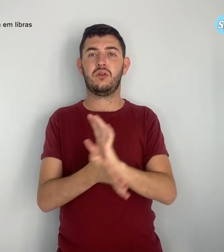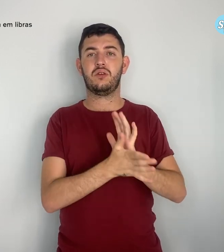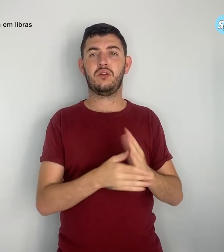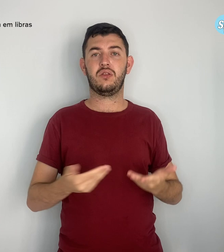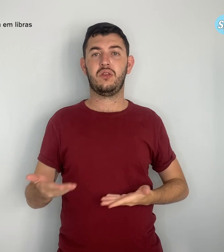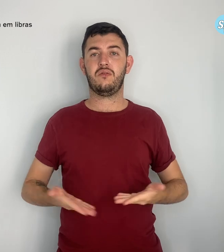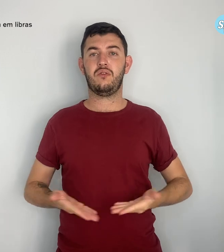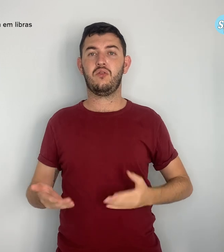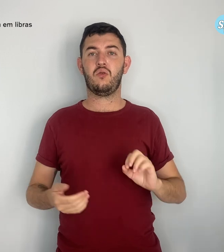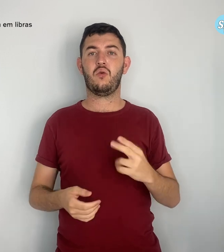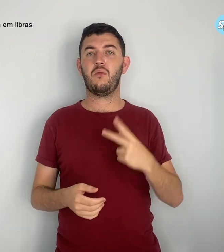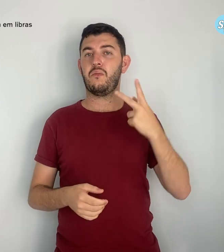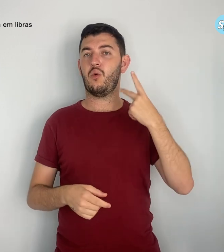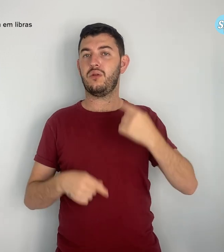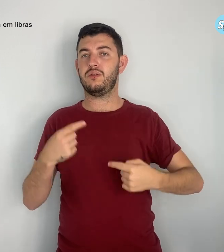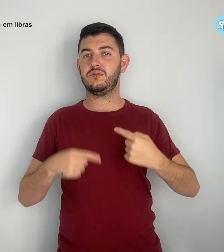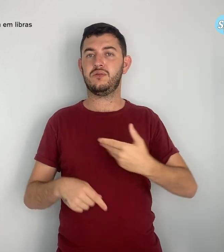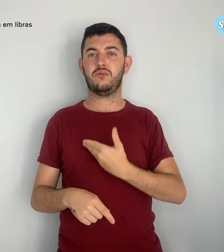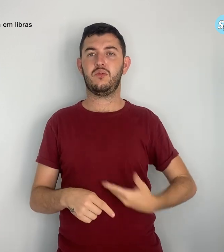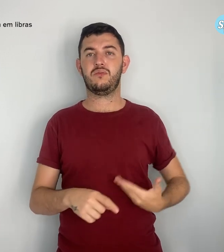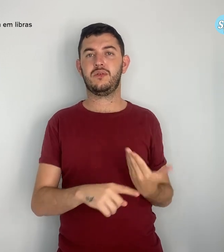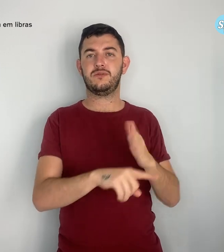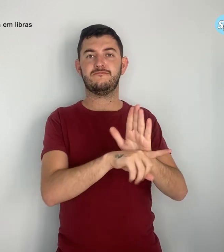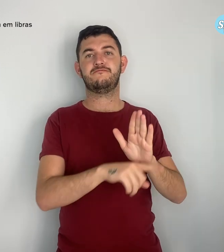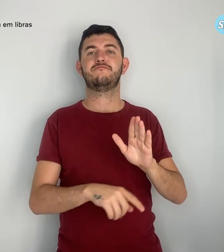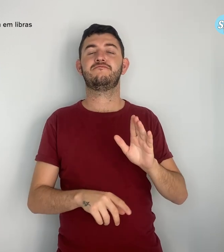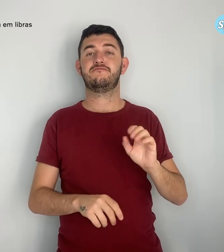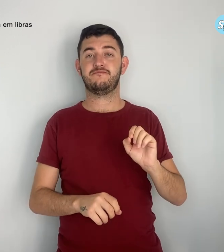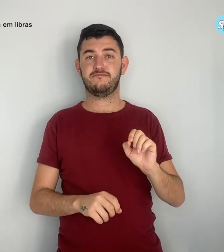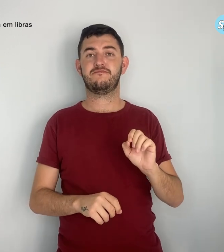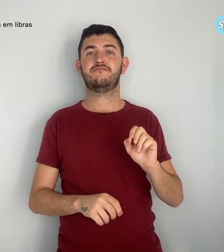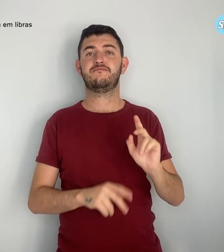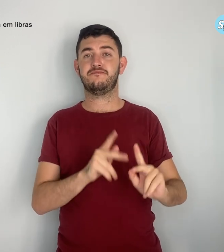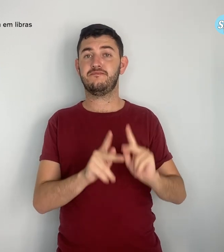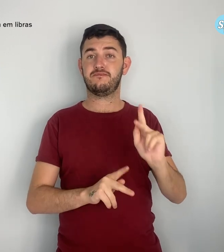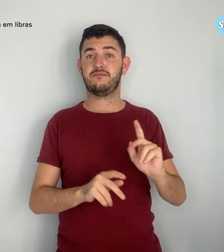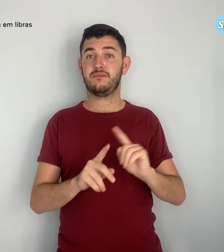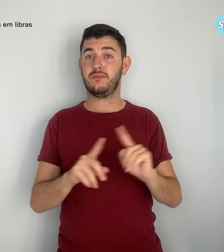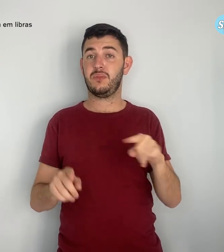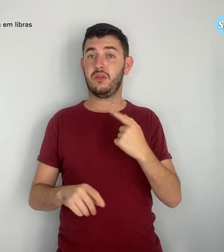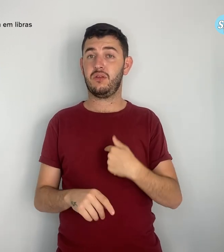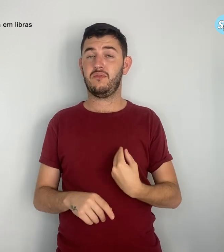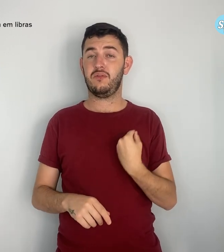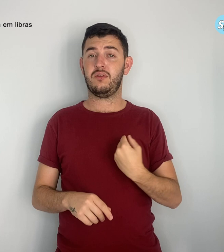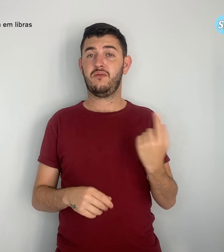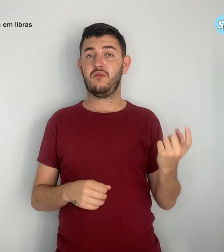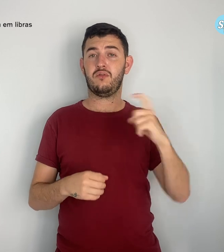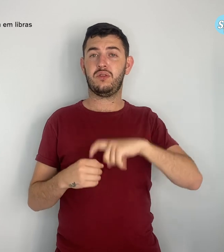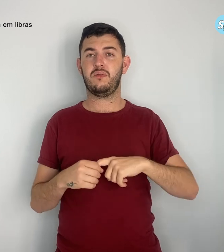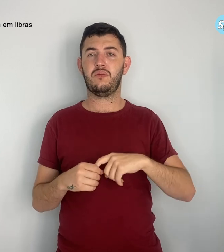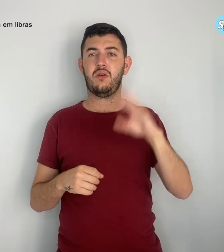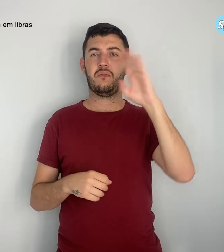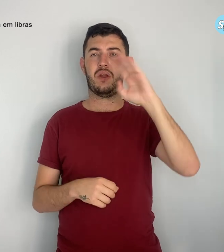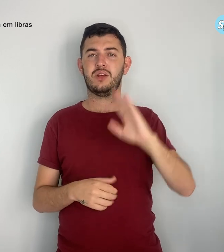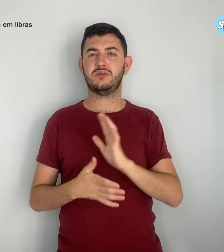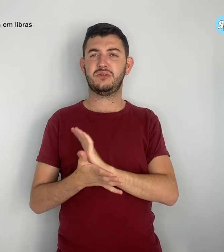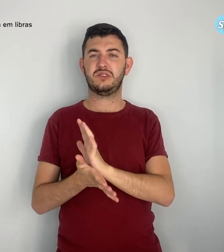políticas públicas. Voltamos a viver o Brasil da miséria avassaladora, habitado